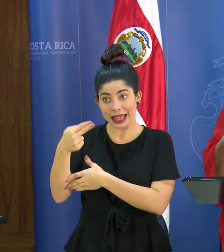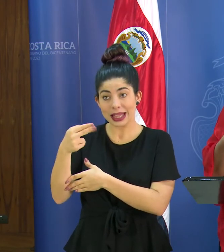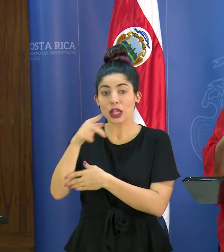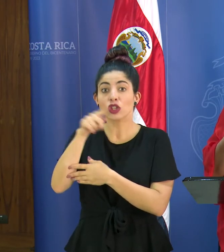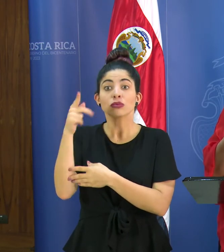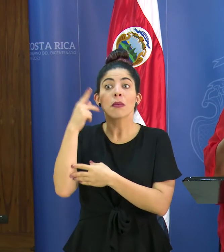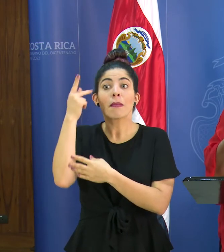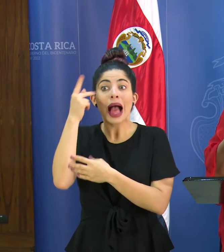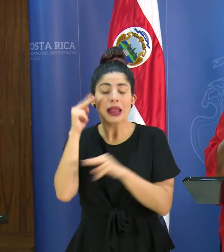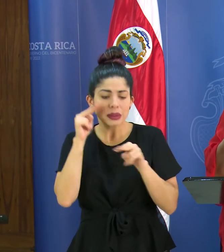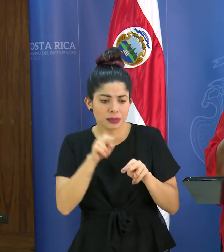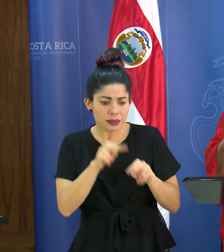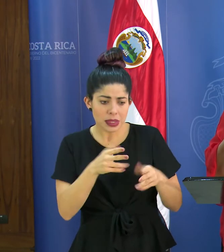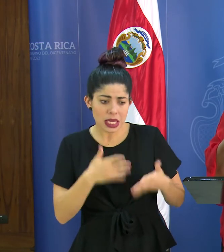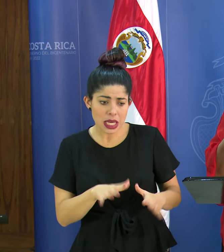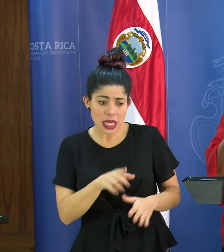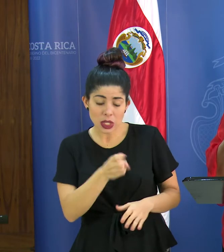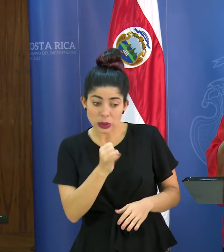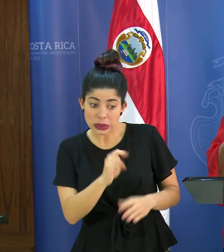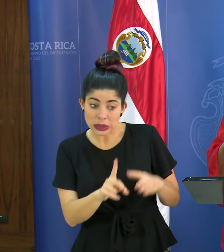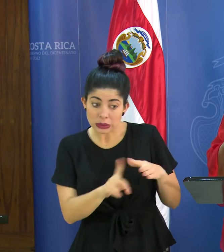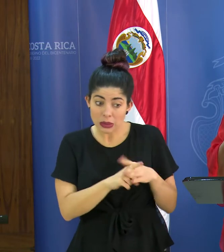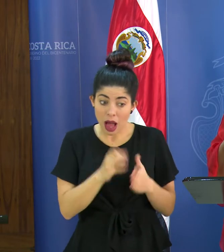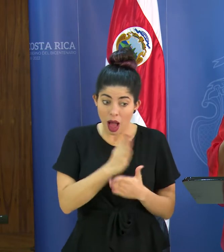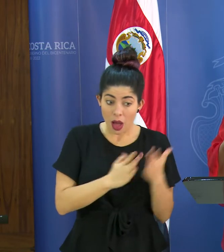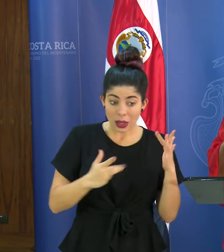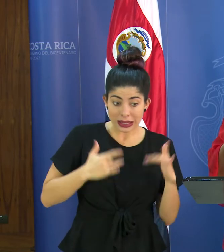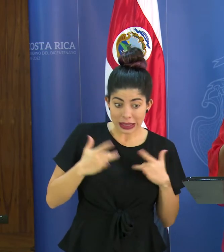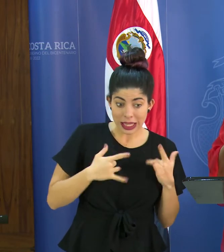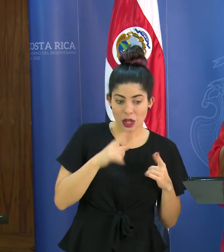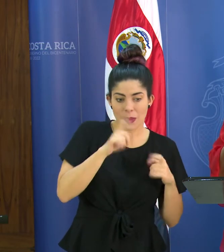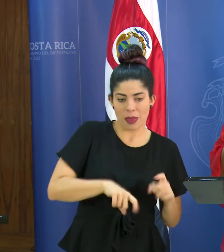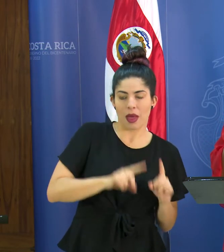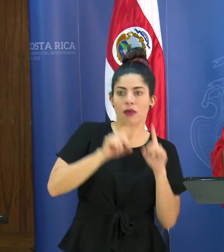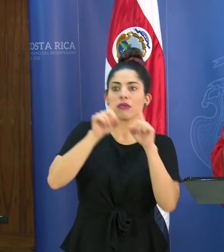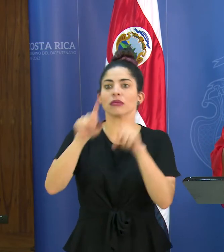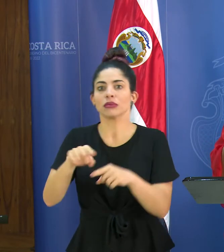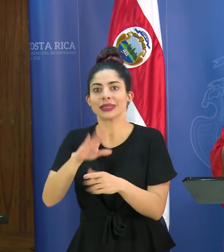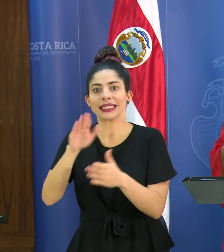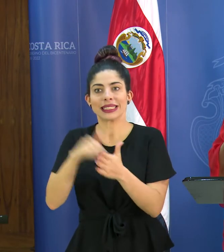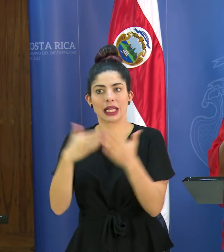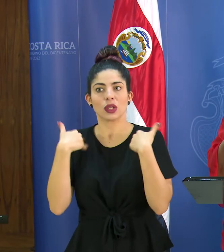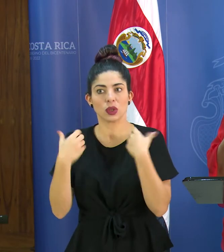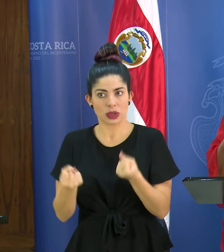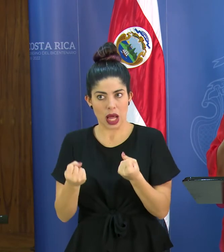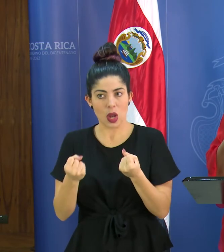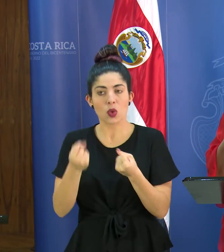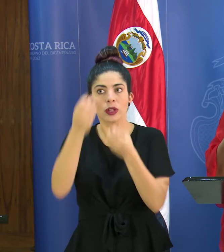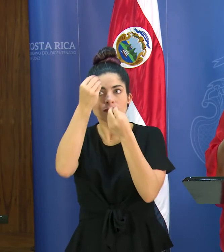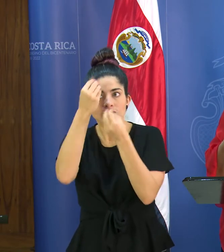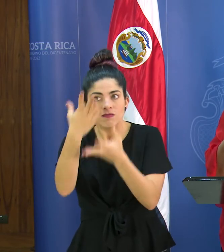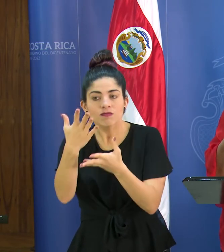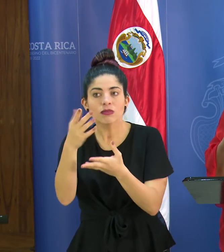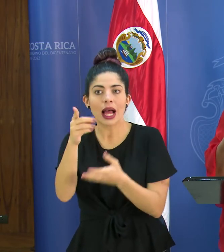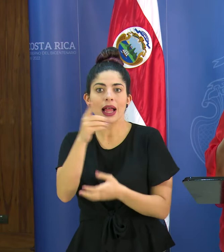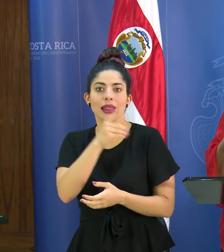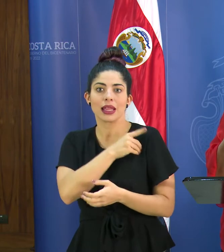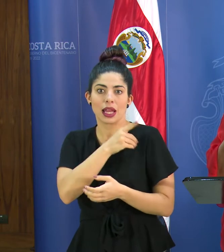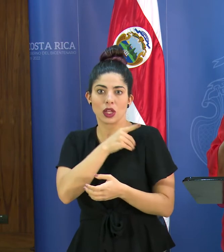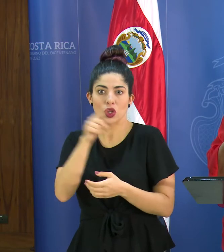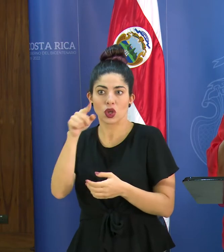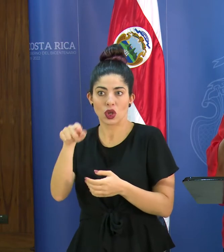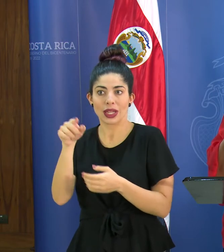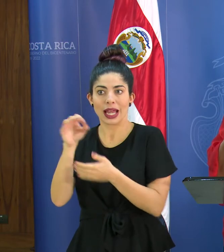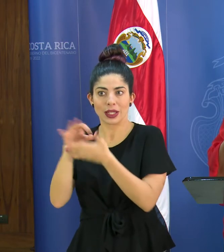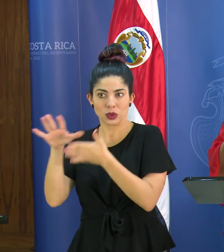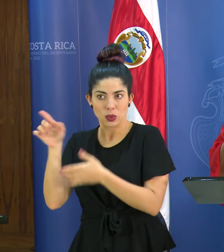hijos y tengan alguna situación de síntomas recurrir al centro de salud como lo hemos dicho y reportarlo al director del centro